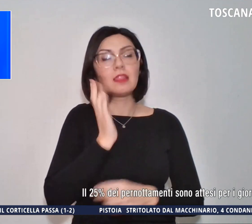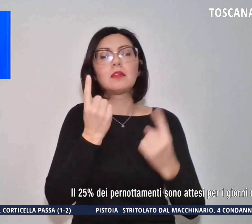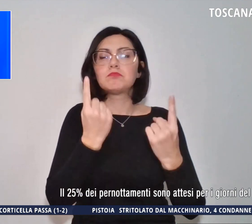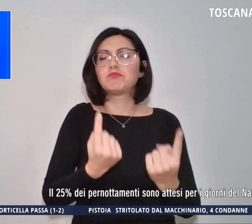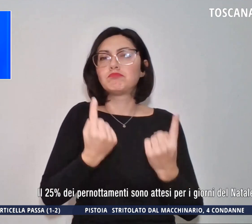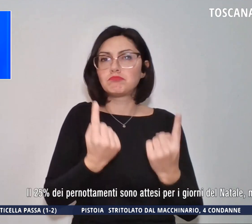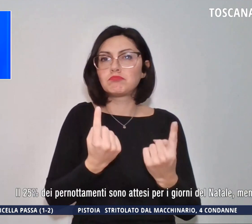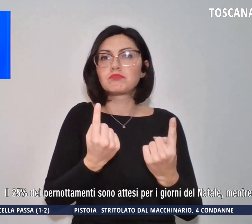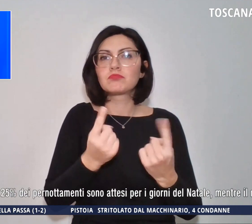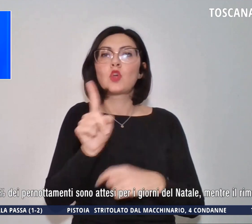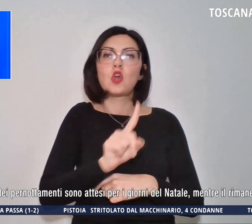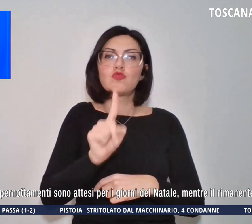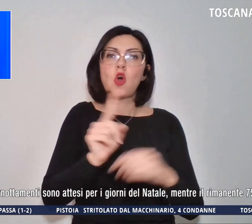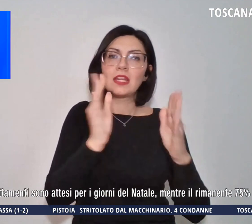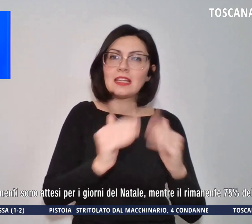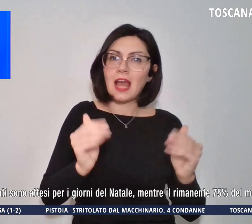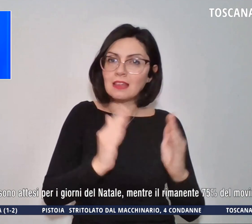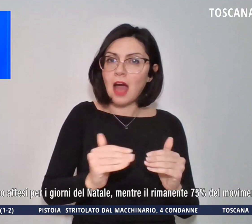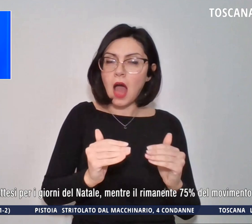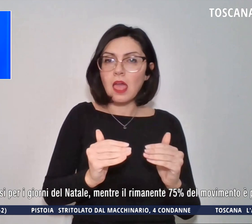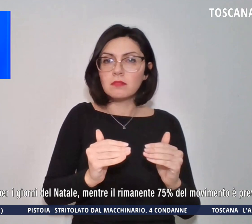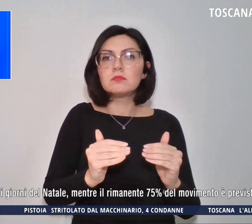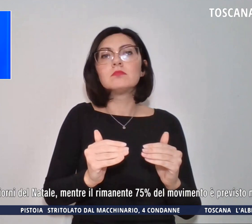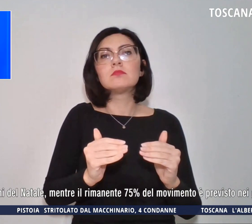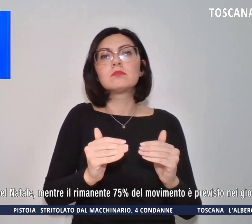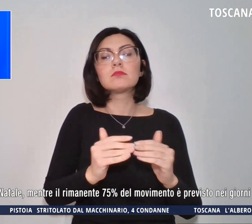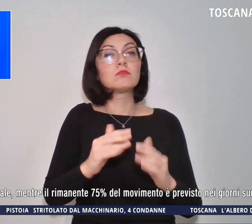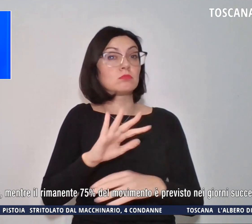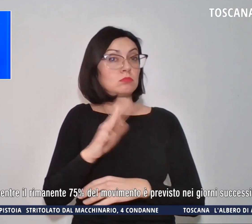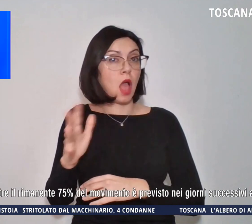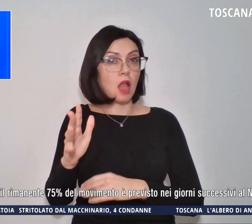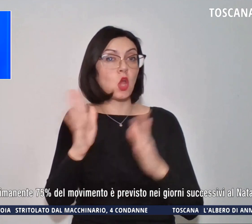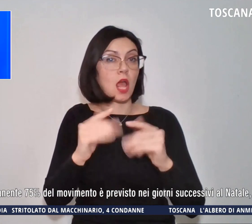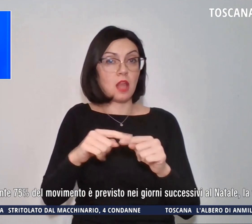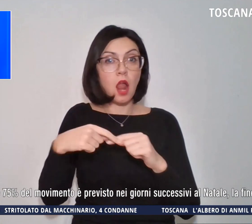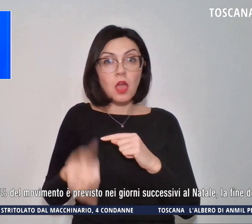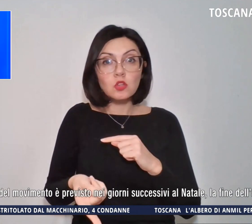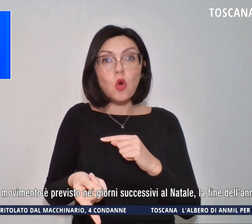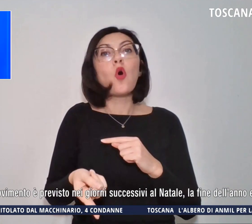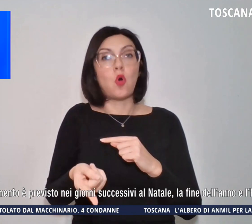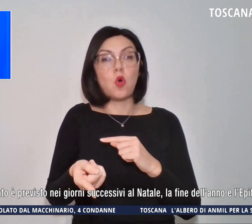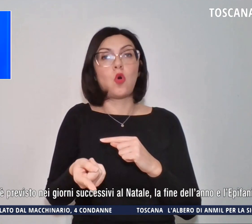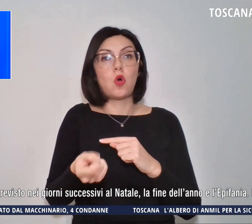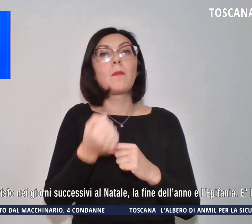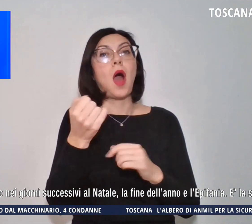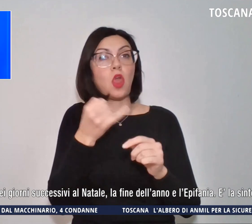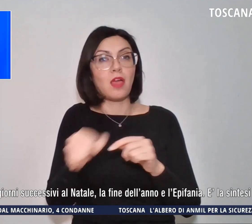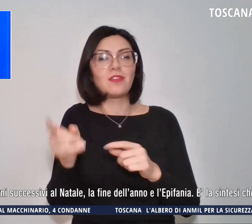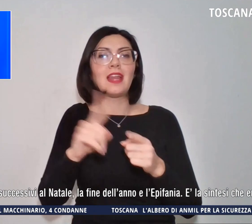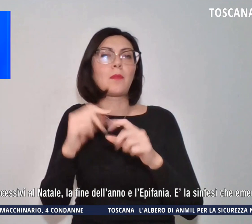giorni di Natale, il rimanente dopo il Natale, per la fine dell'anno e per l'Epifania.